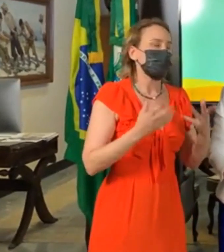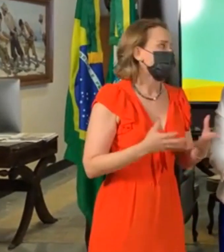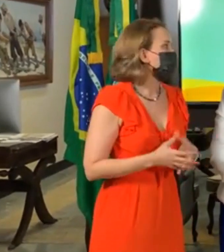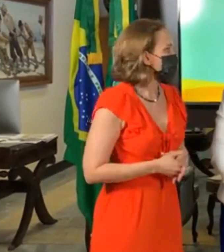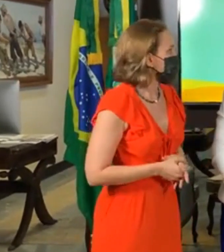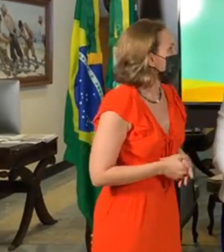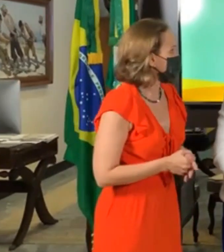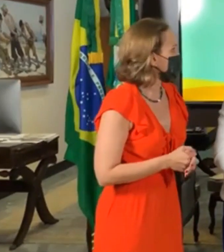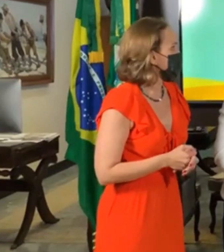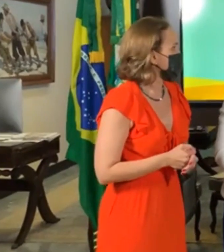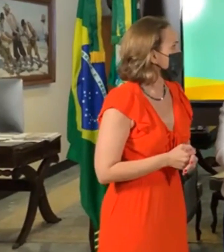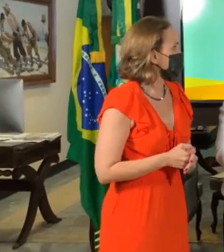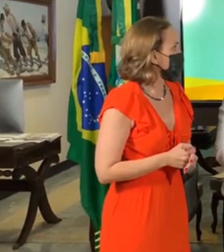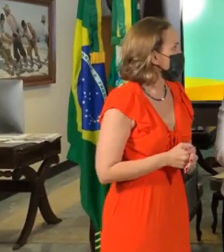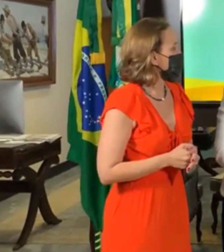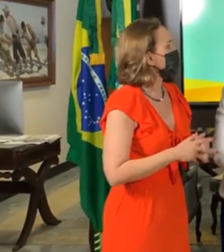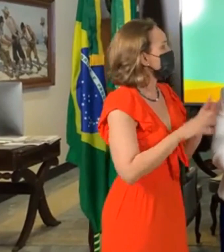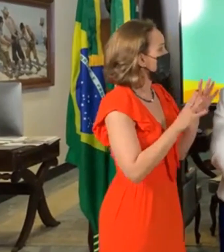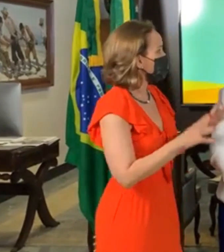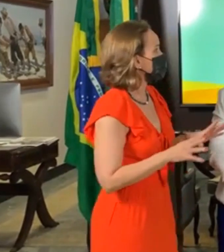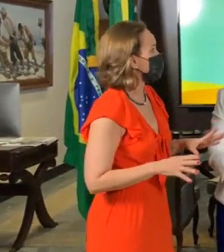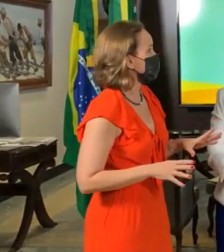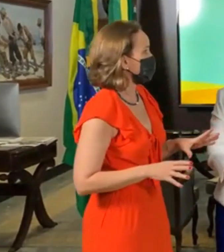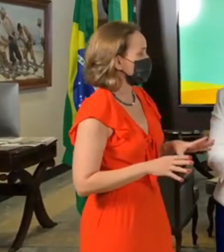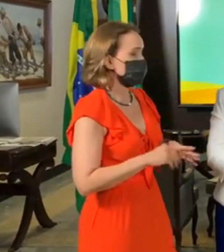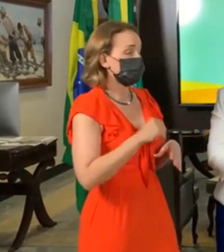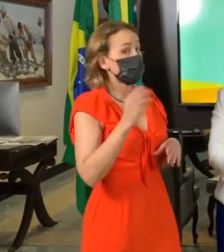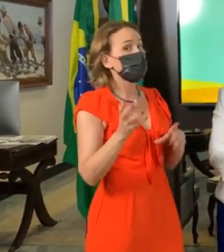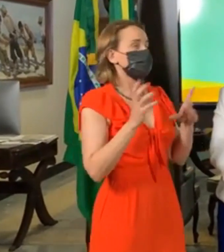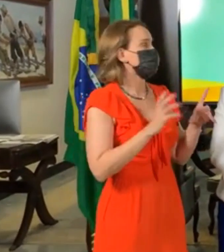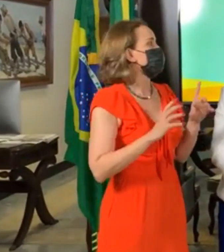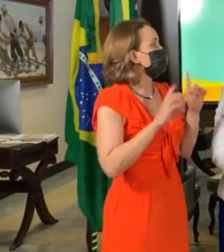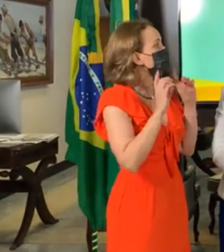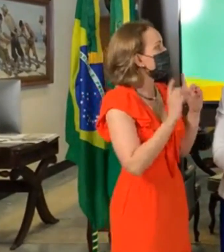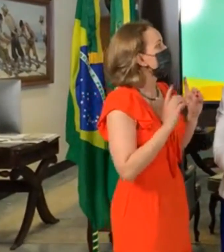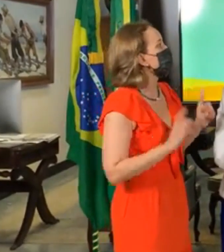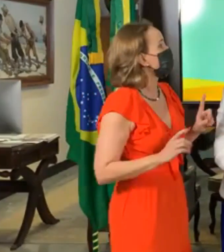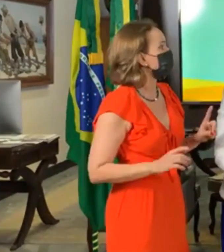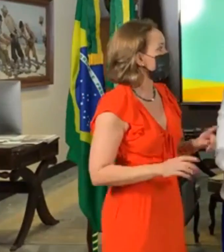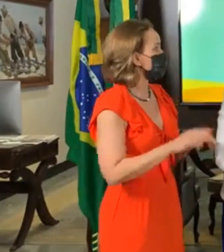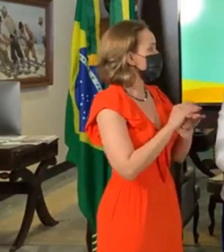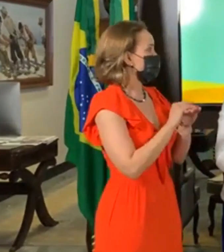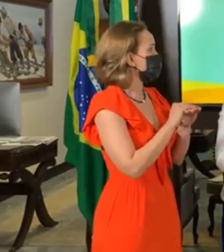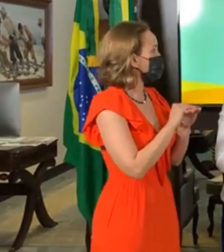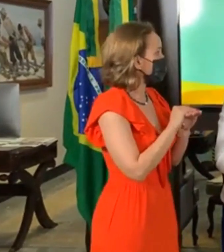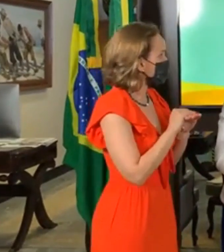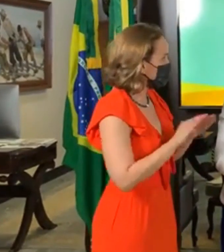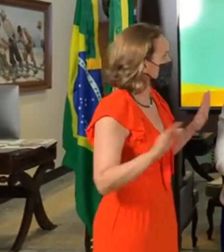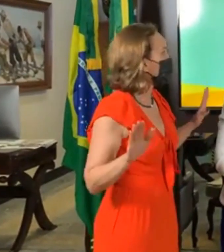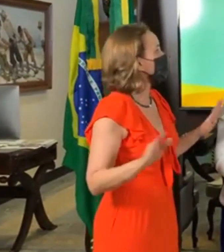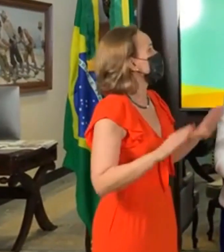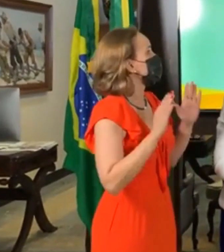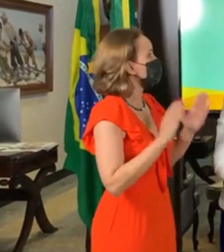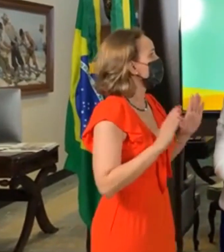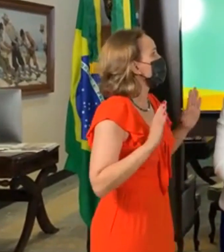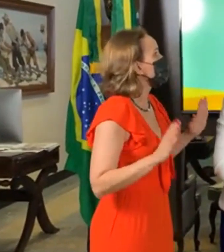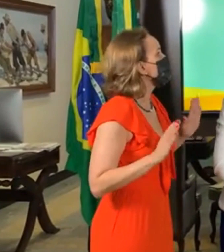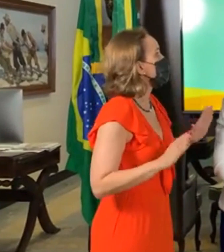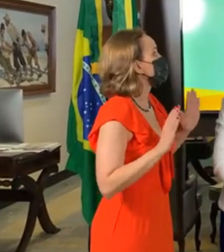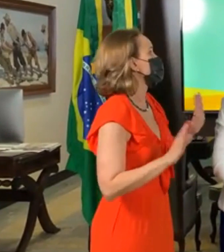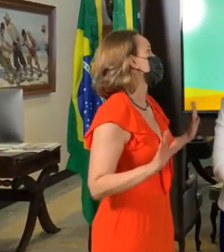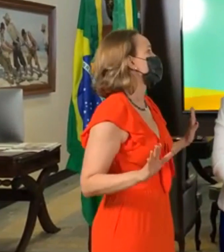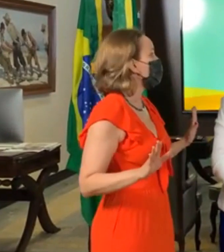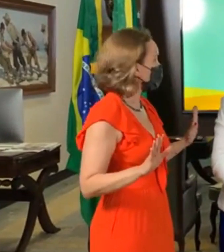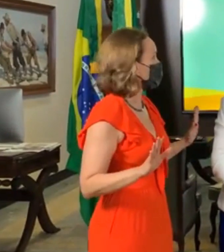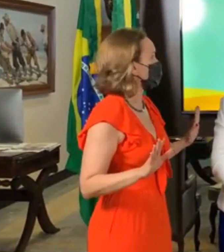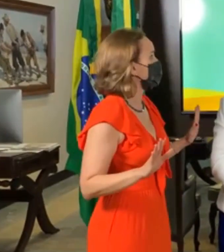algumas taxas do DETRAN, a única coisa, governador, e multa do DETRAN, a única que não entra, o Estado do Ceará não se compromissa com quem tem